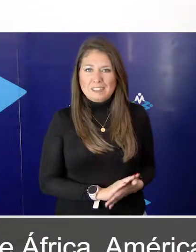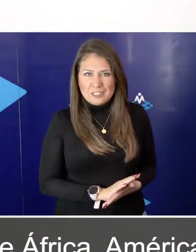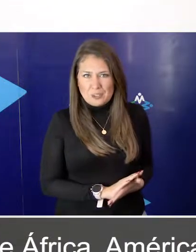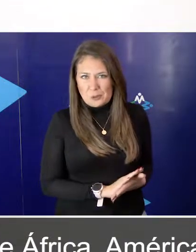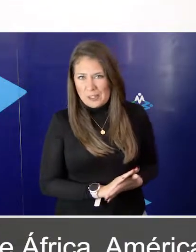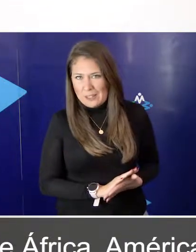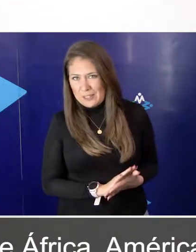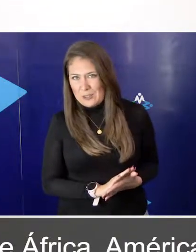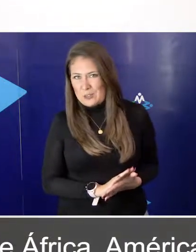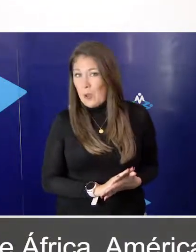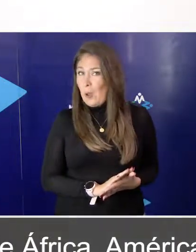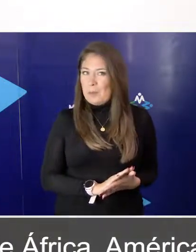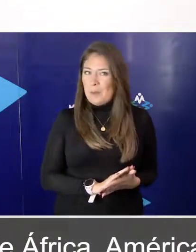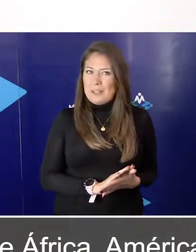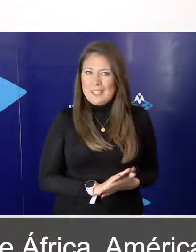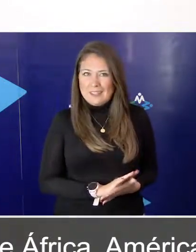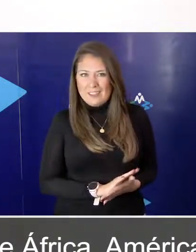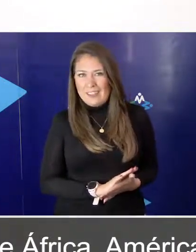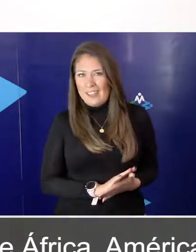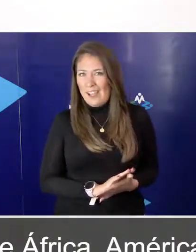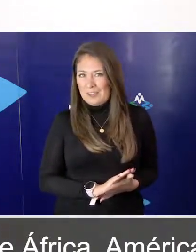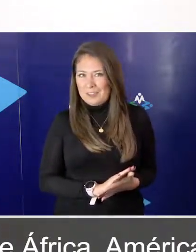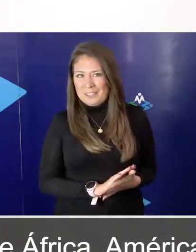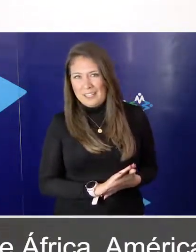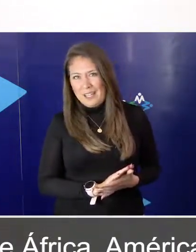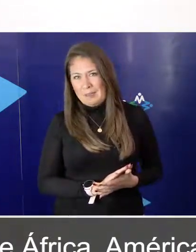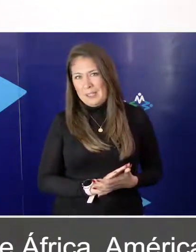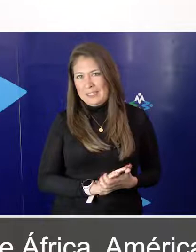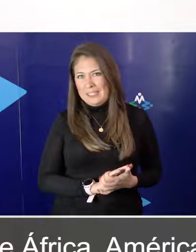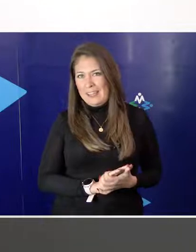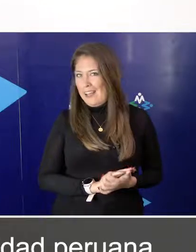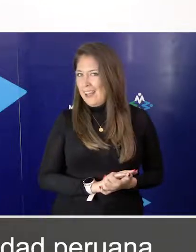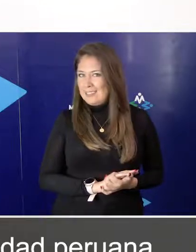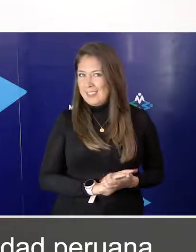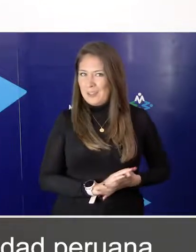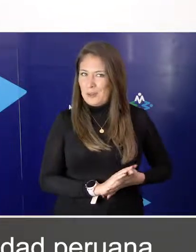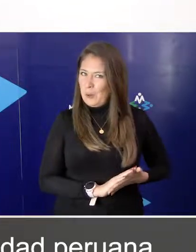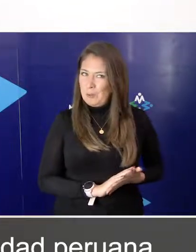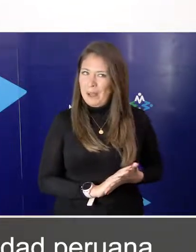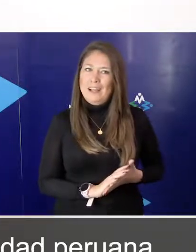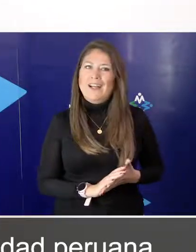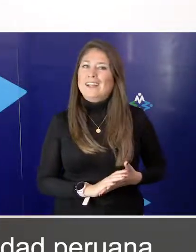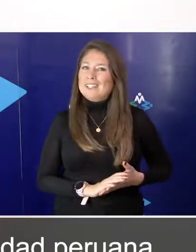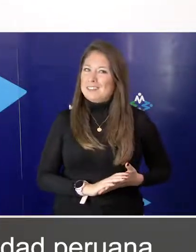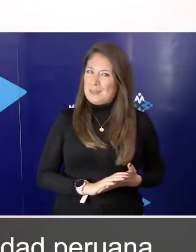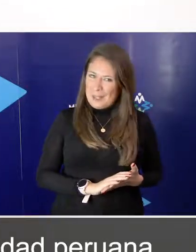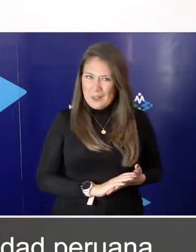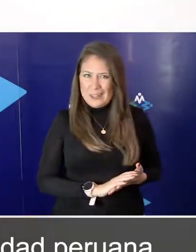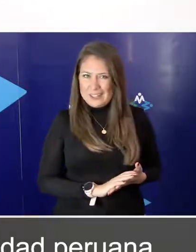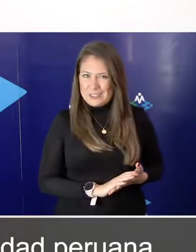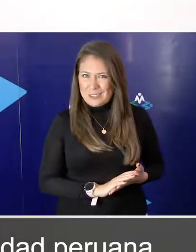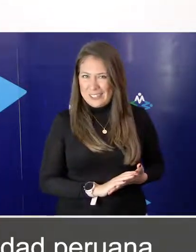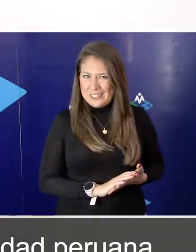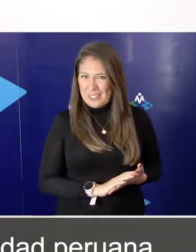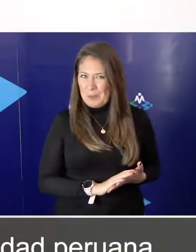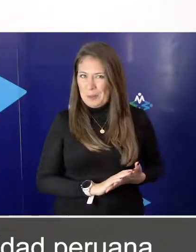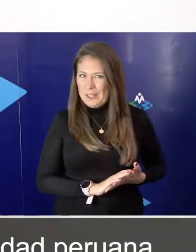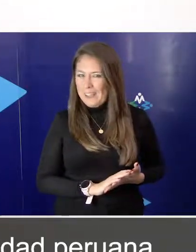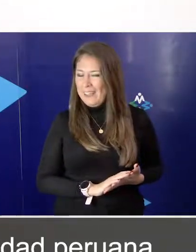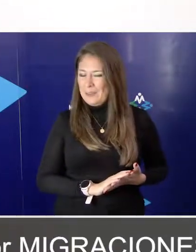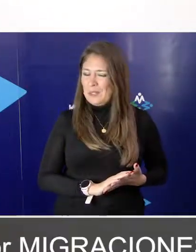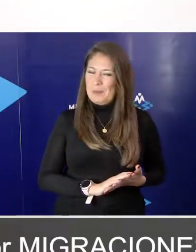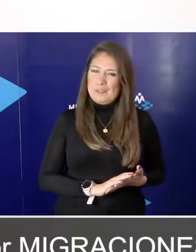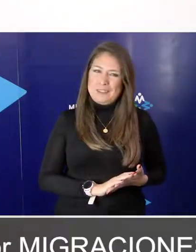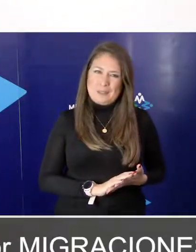33 ciudadanos provenientes de África, América, Asia y Europa recibieron la nacionalidad